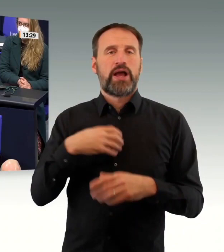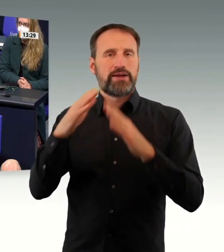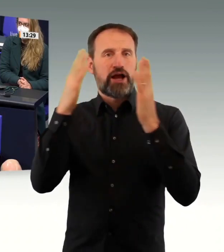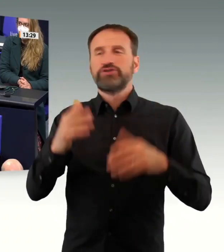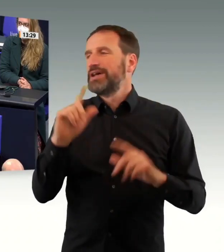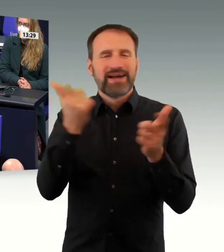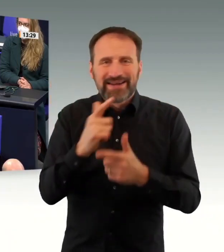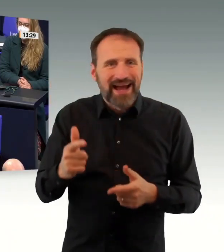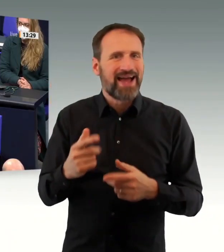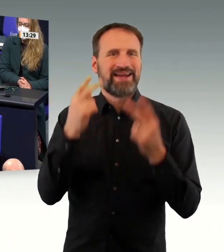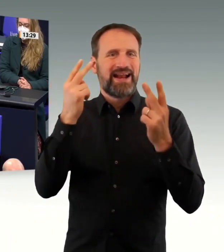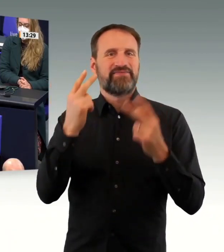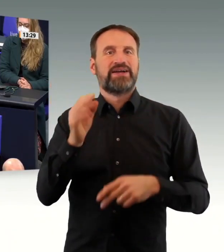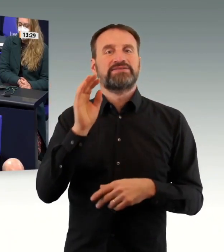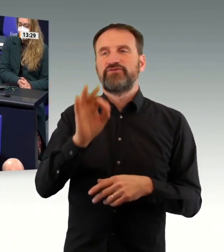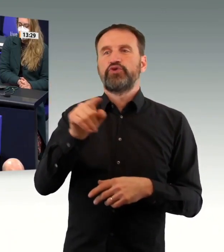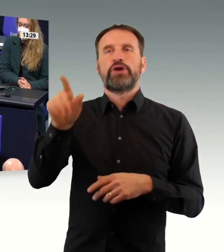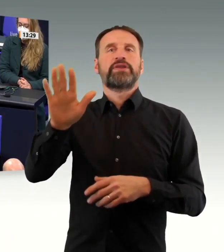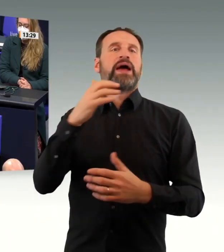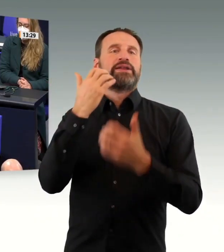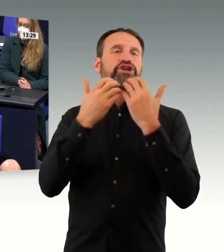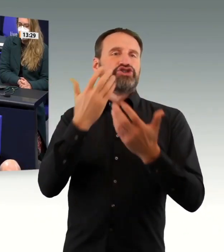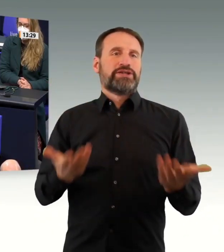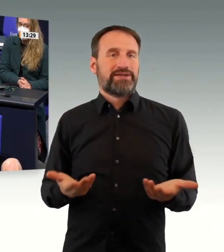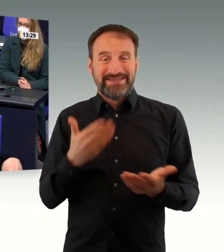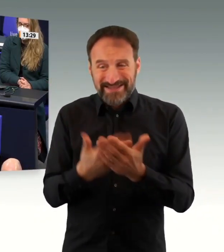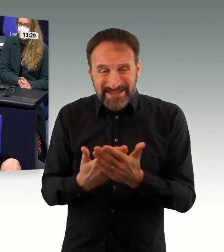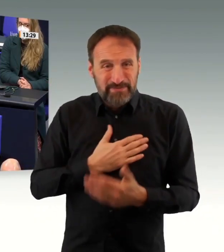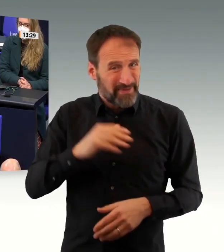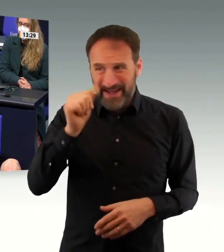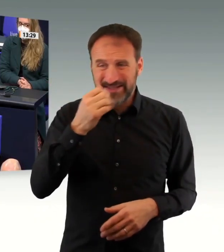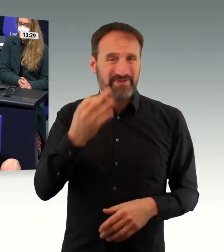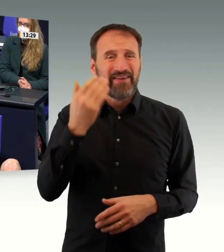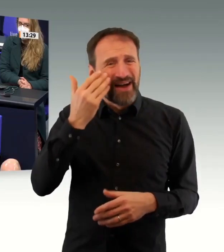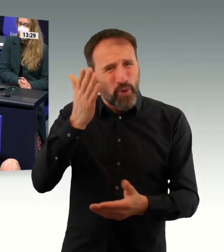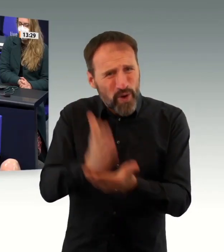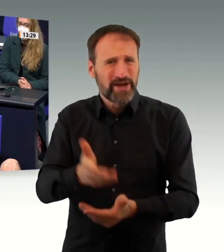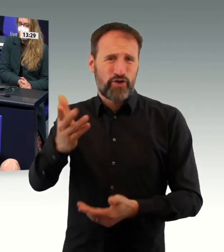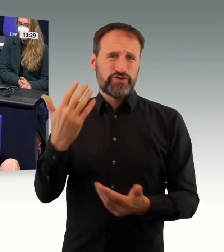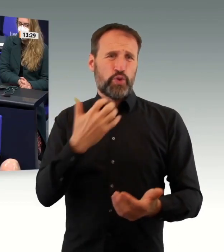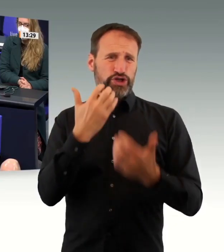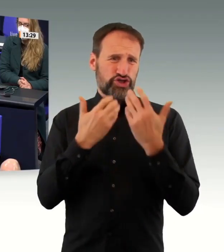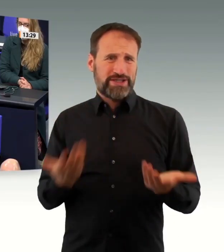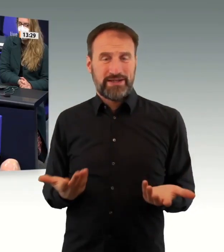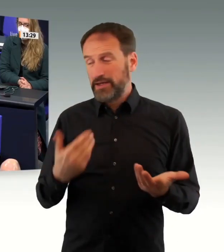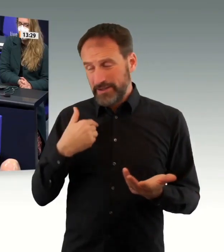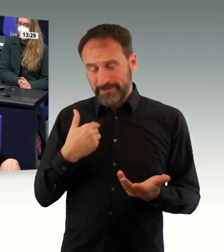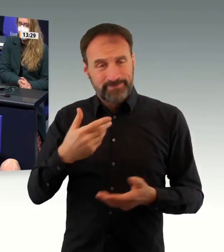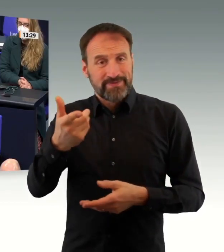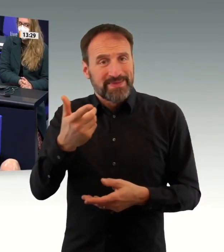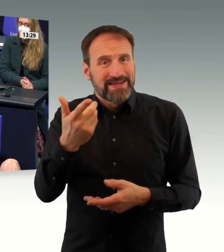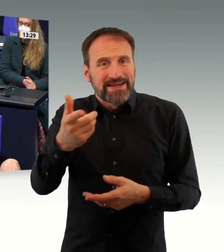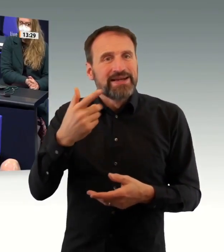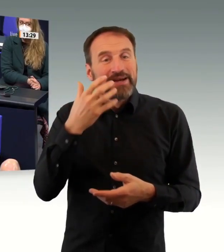000 Menschen im Straßenkarneval versammelt haben. Wann hören Sie auf, den Menschen solche Geschichten zu